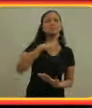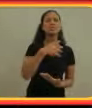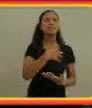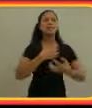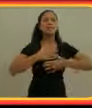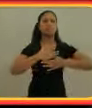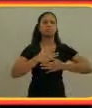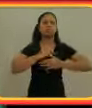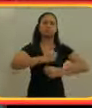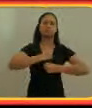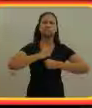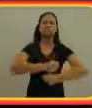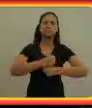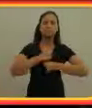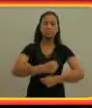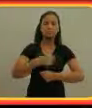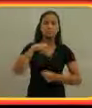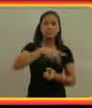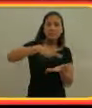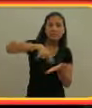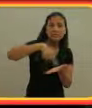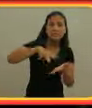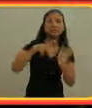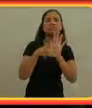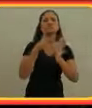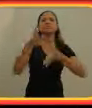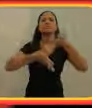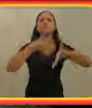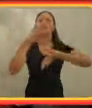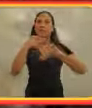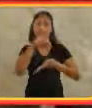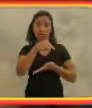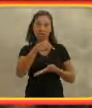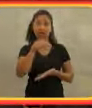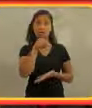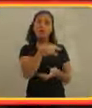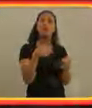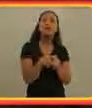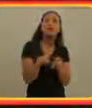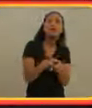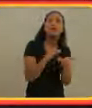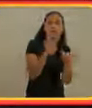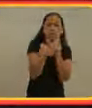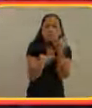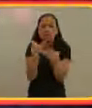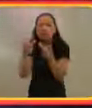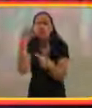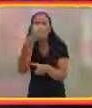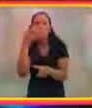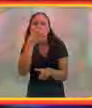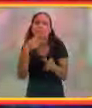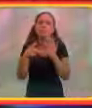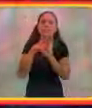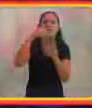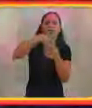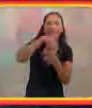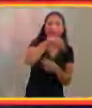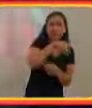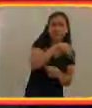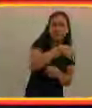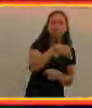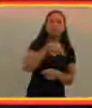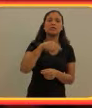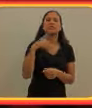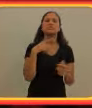dançarinos de sinais que traduzem a harmonia e traduzem também as letras das músicas. A gente tem aroma jockey,